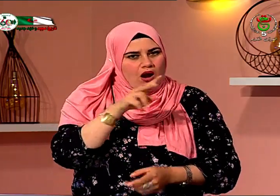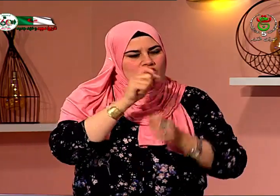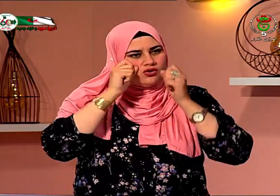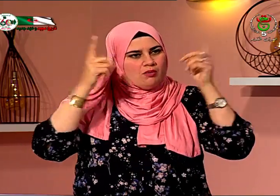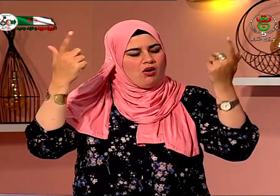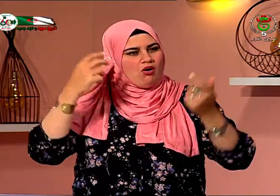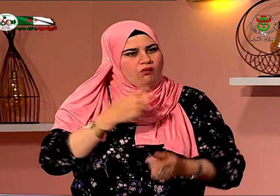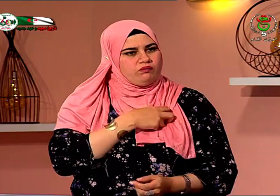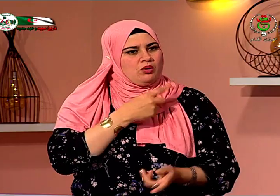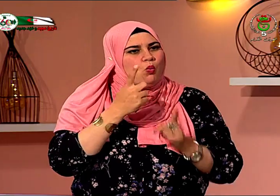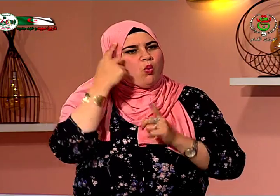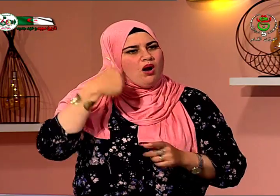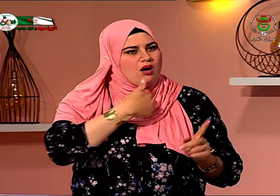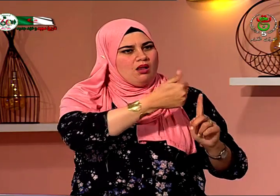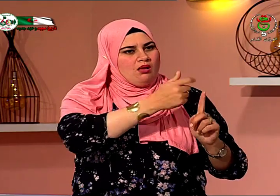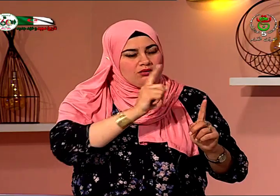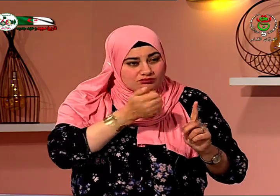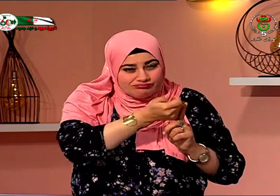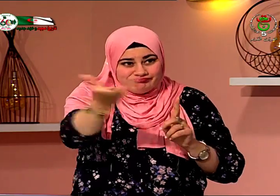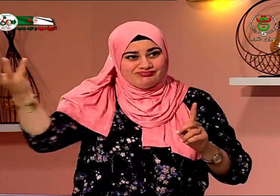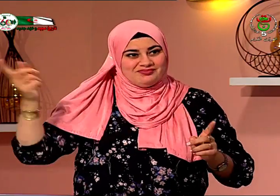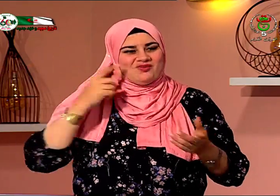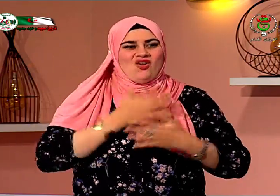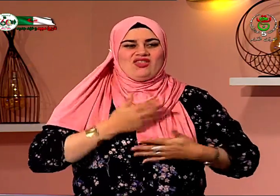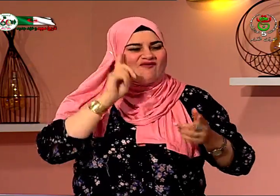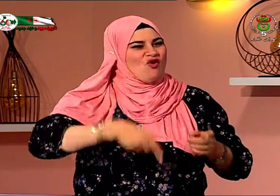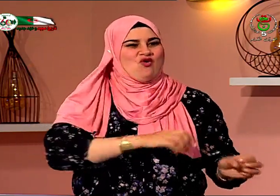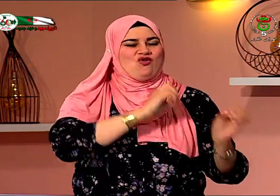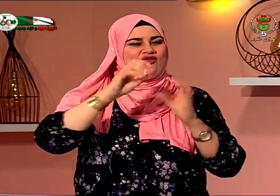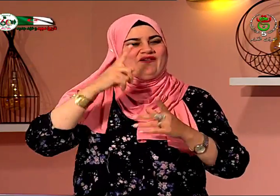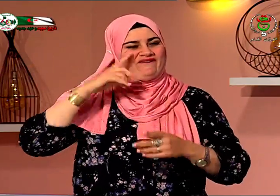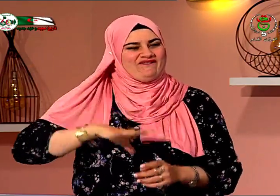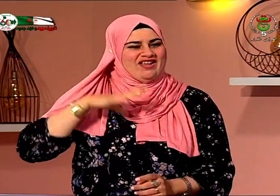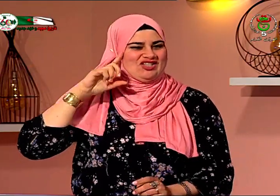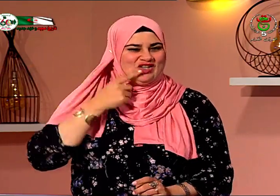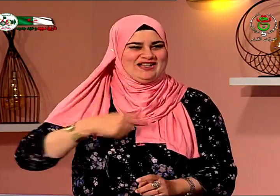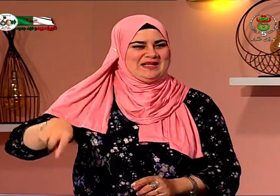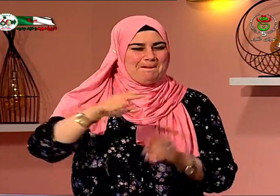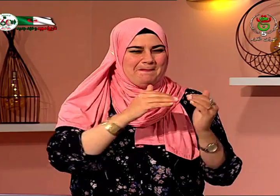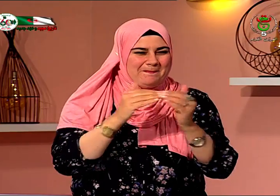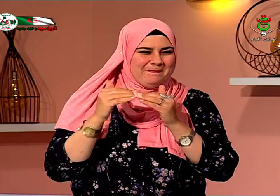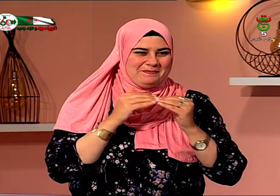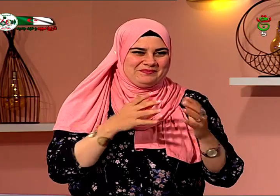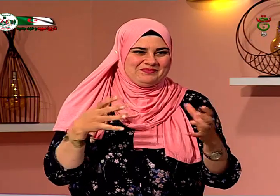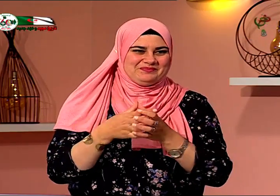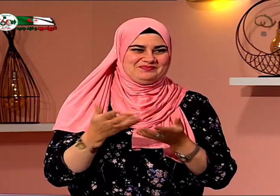وكنت فرحة جدا لأن كل الأطفال يتعاملون بلغة الإشارة ولم أكن وحدي في هذه الدنيا وكنت فخورة جدا